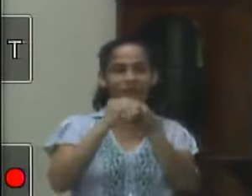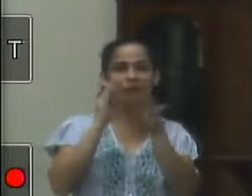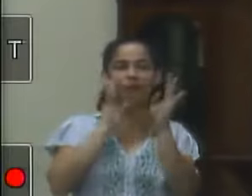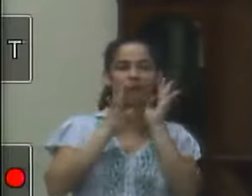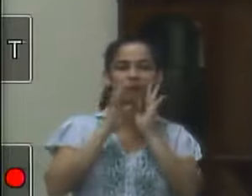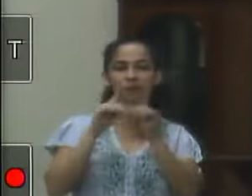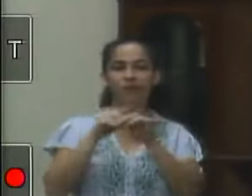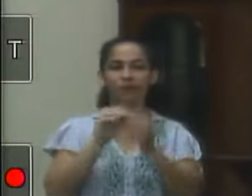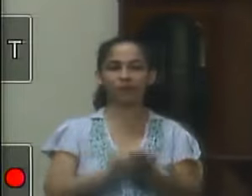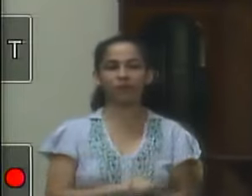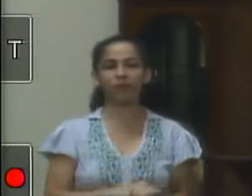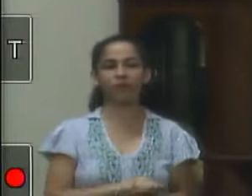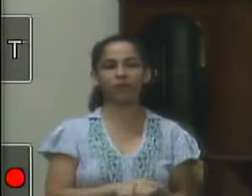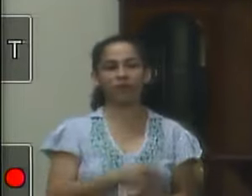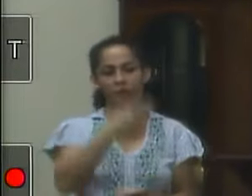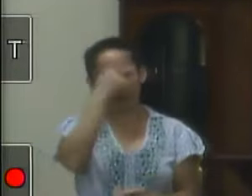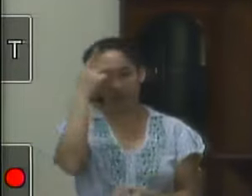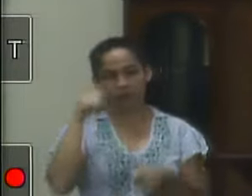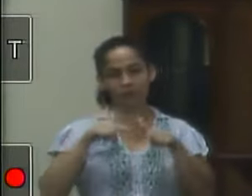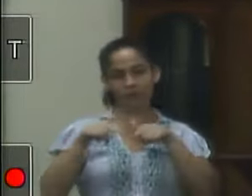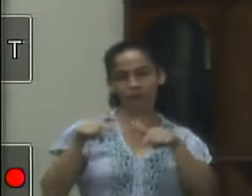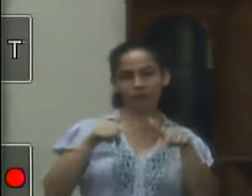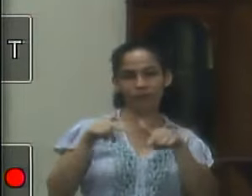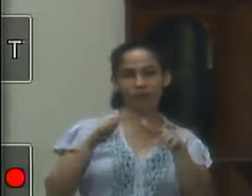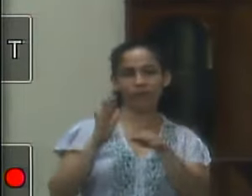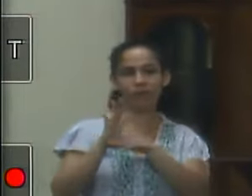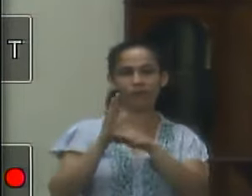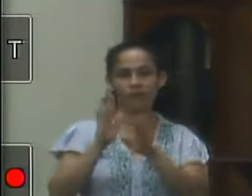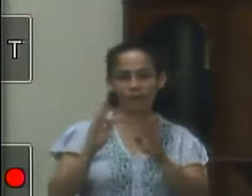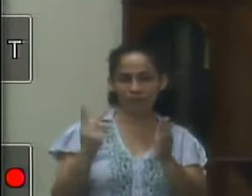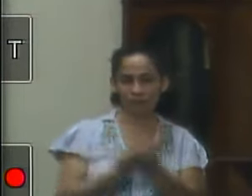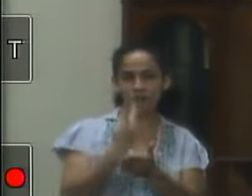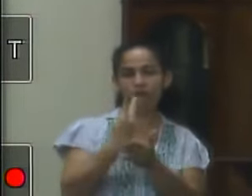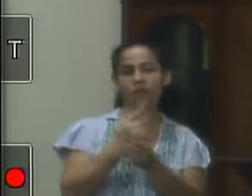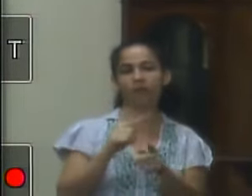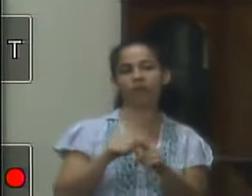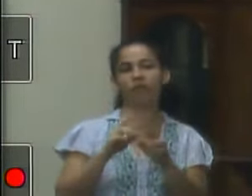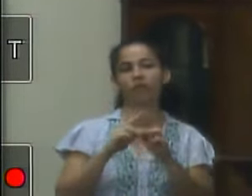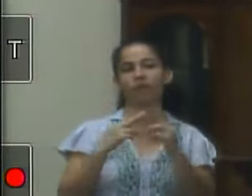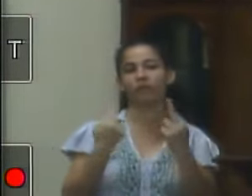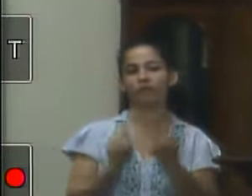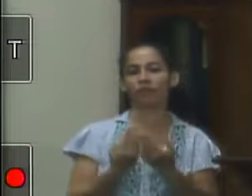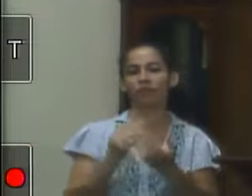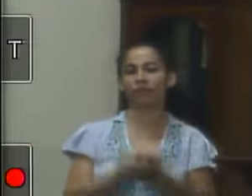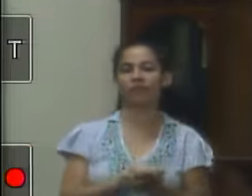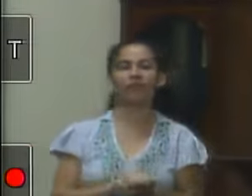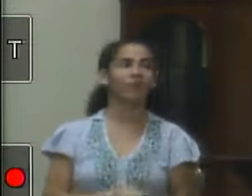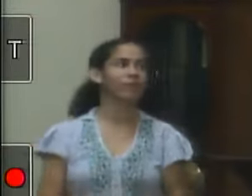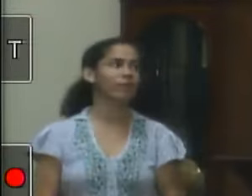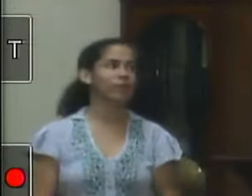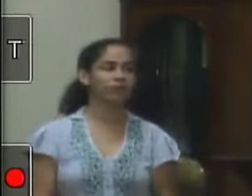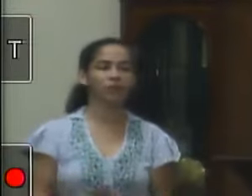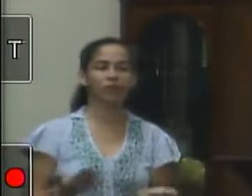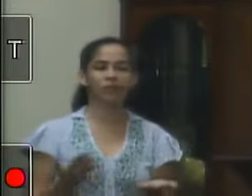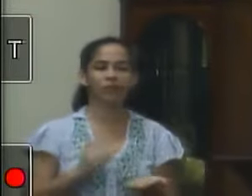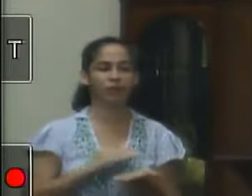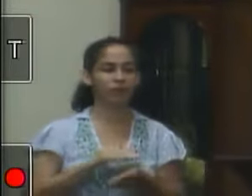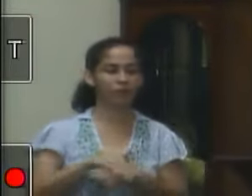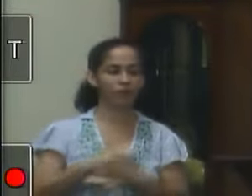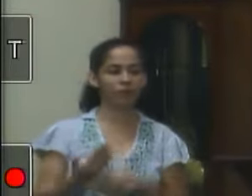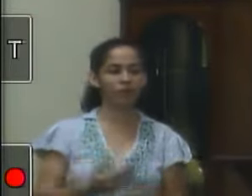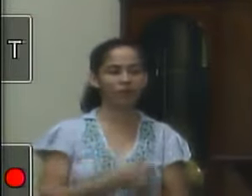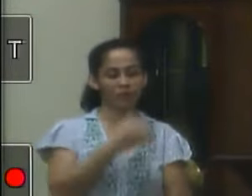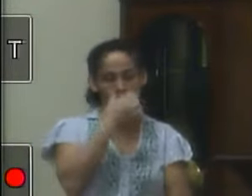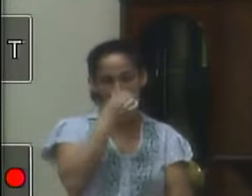acompanham pela rede e funcionários que auxiliam com essa sessão ordinária na noite de hoje.